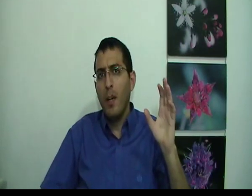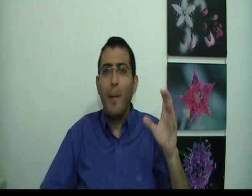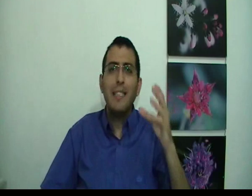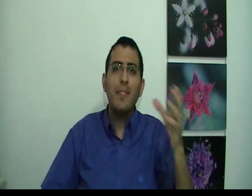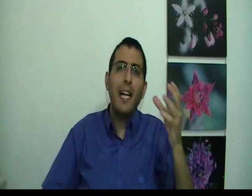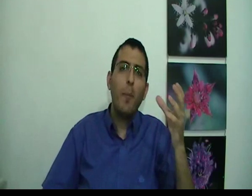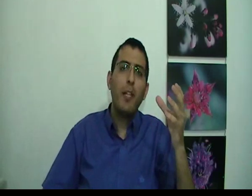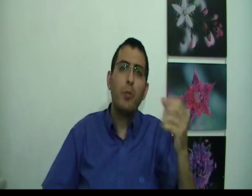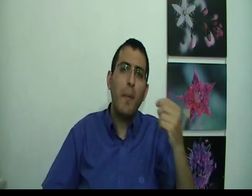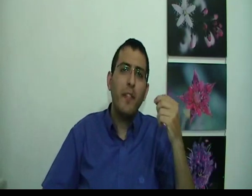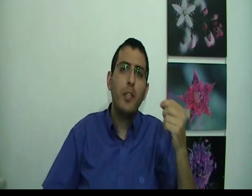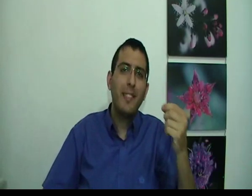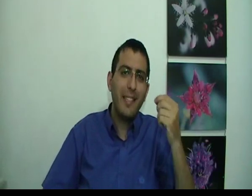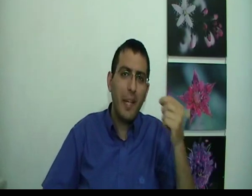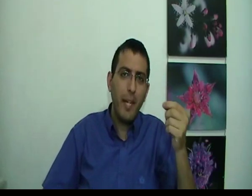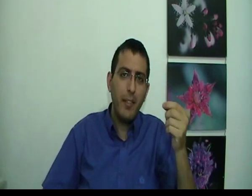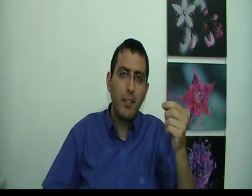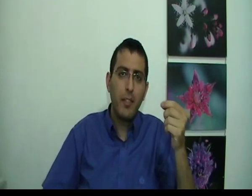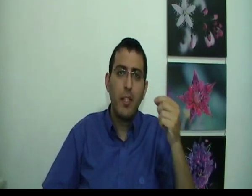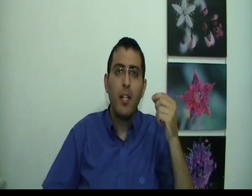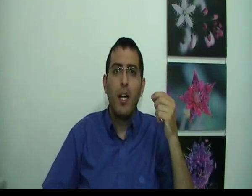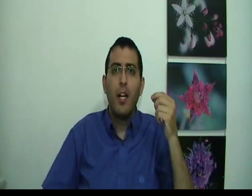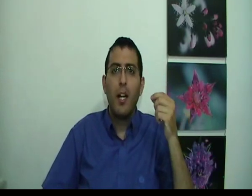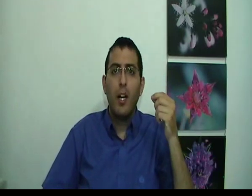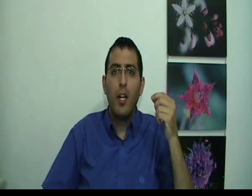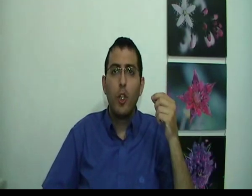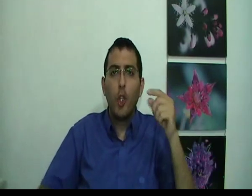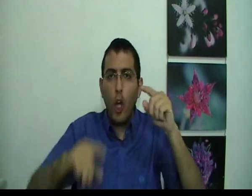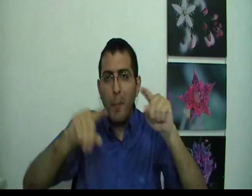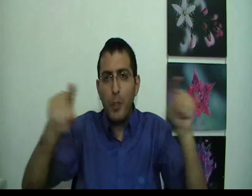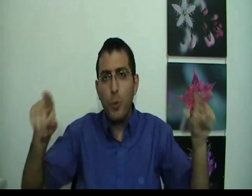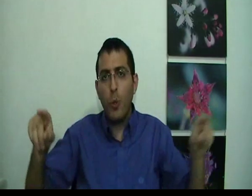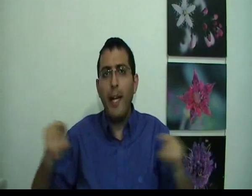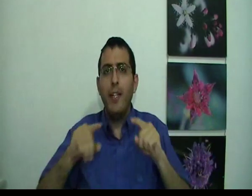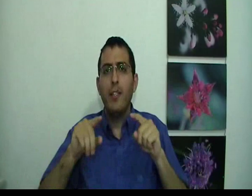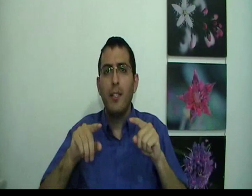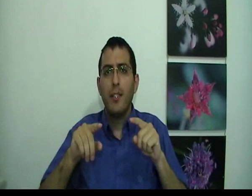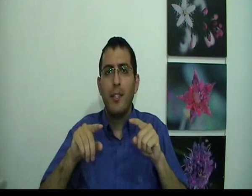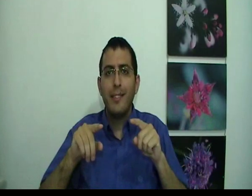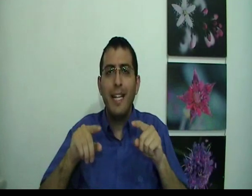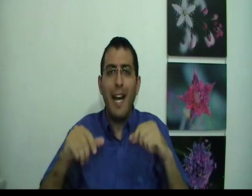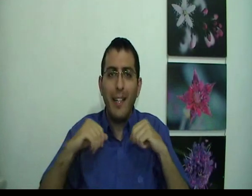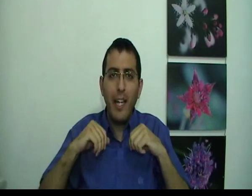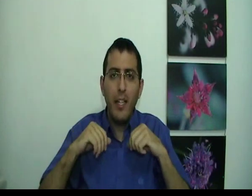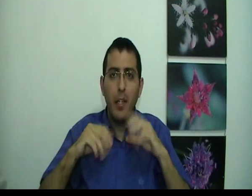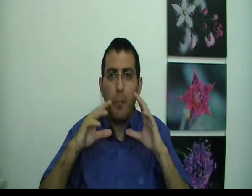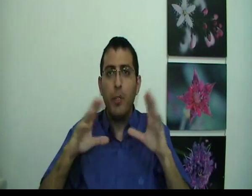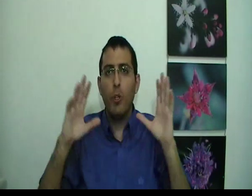בעצם זה היה אומר שהוא היה מבין שמצד האמת כל מה שהוא רואה זה אני בדיוק